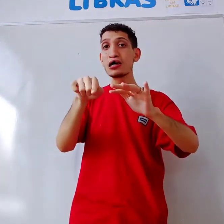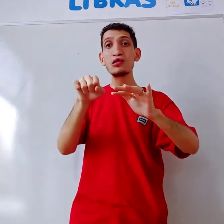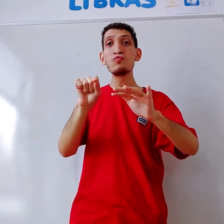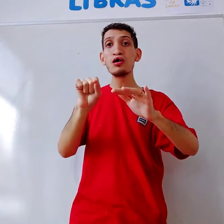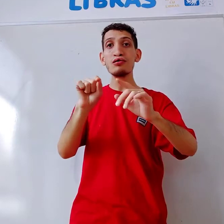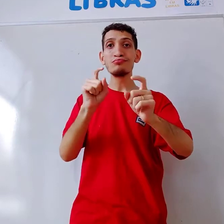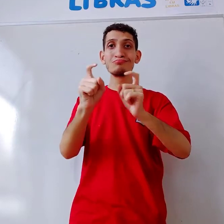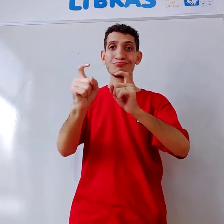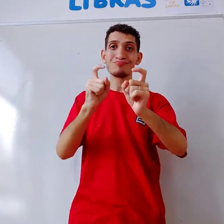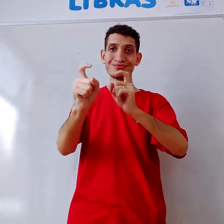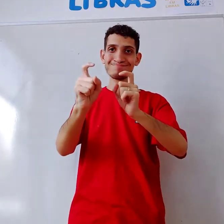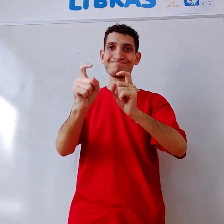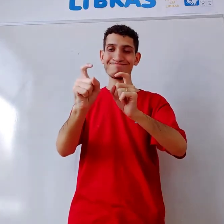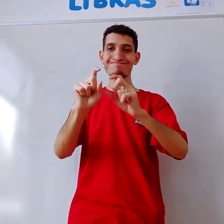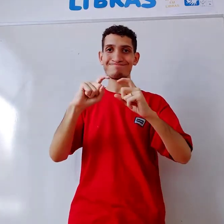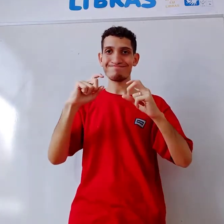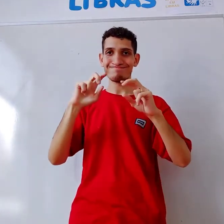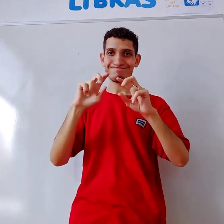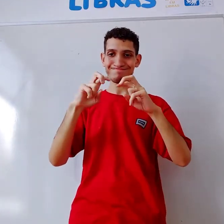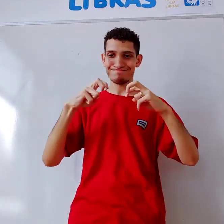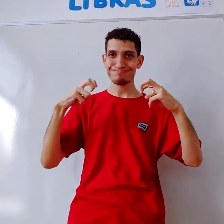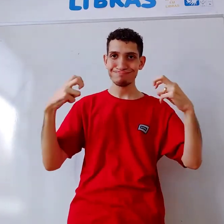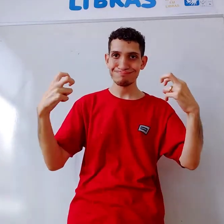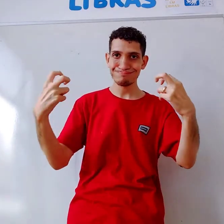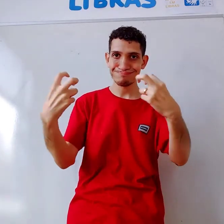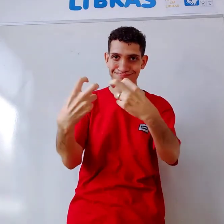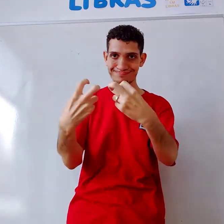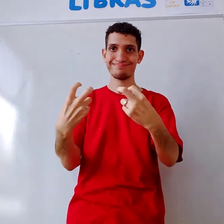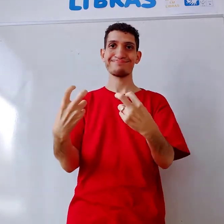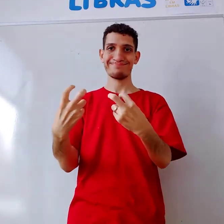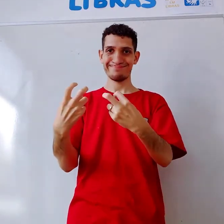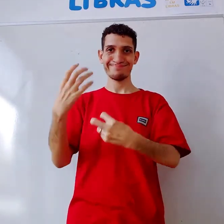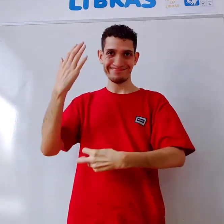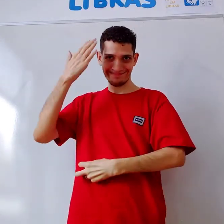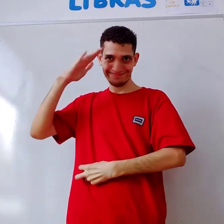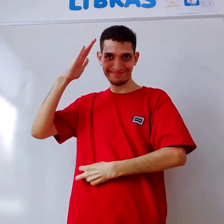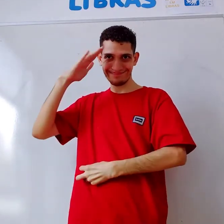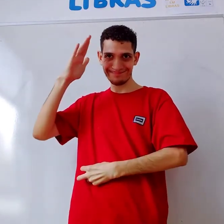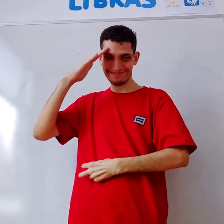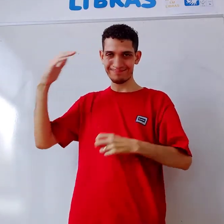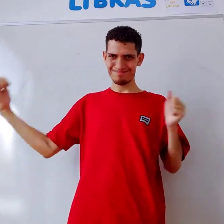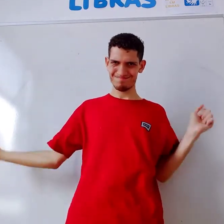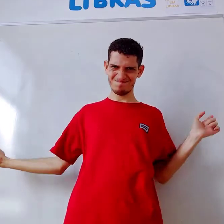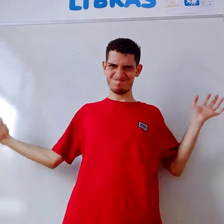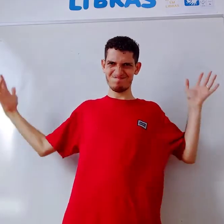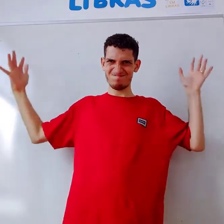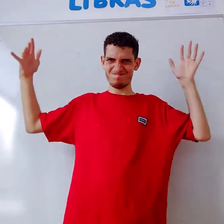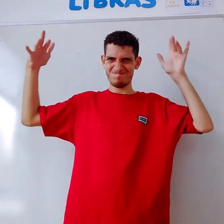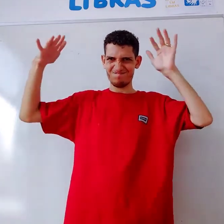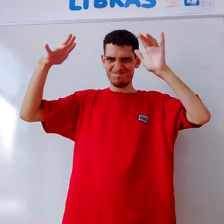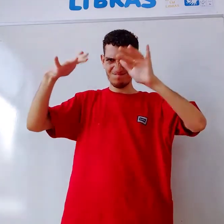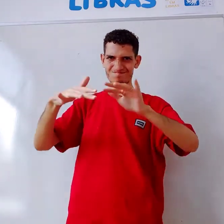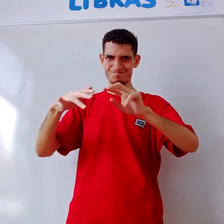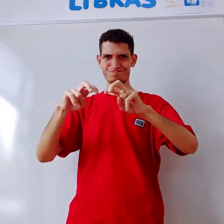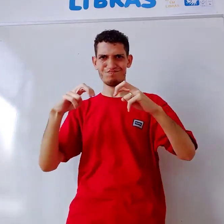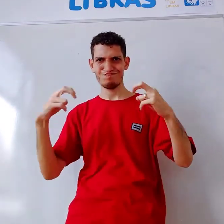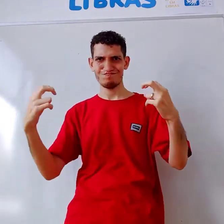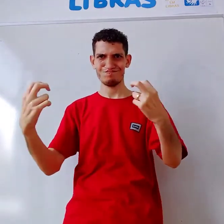a um local, aqui é o quê? Reunião, sentado em círculo, entendeu? Grande mochidão é pessoal,